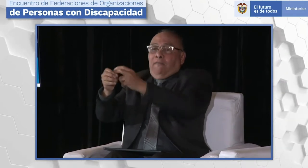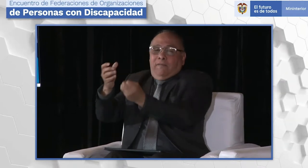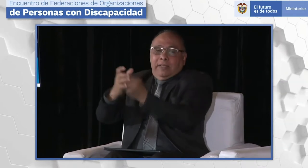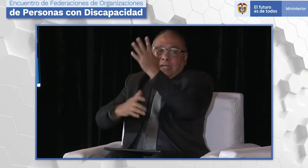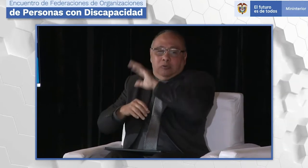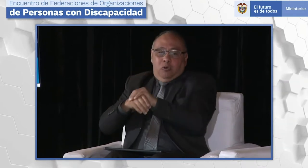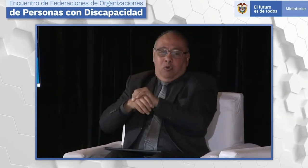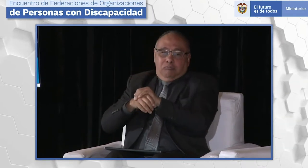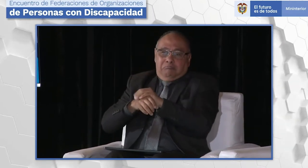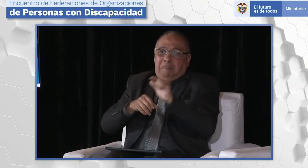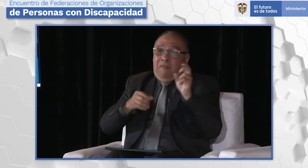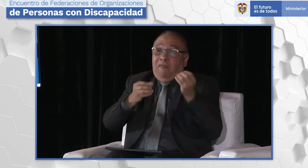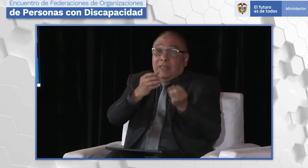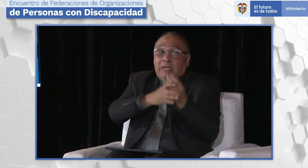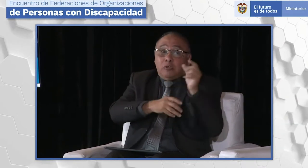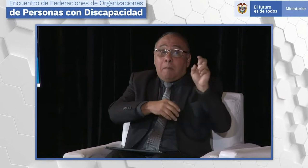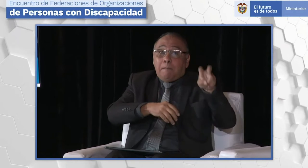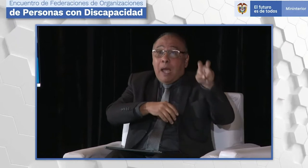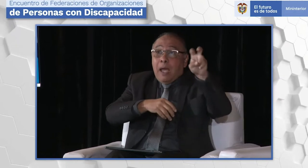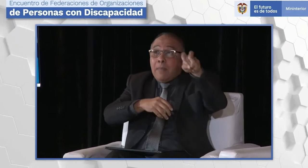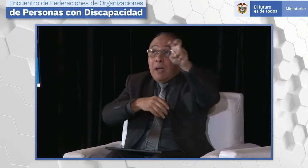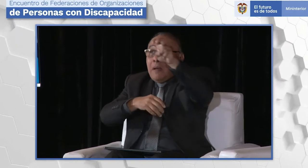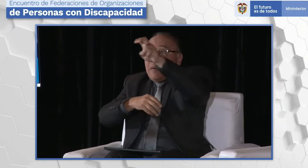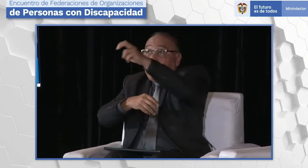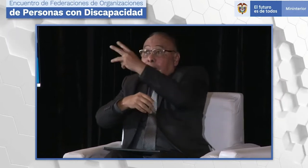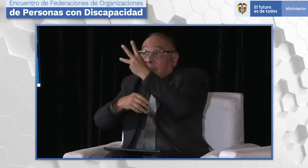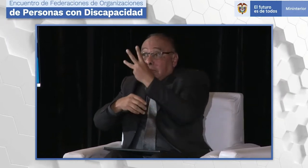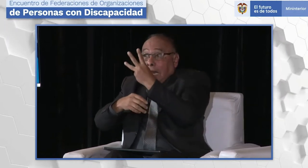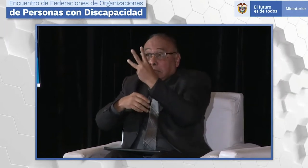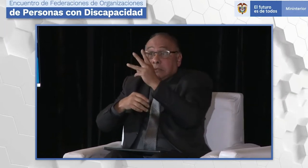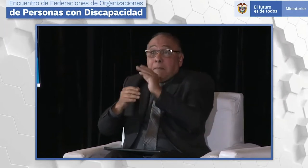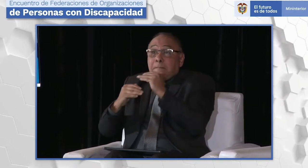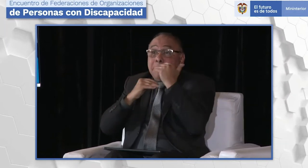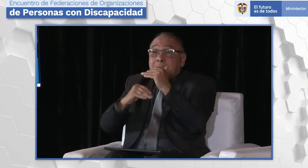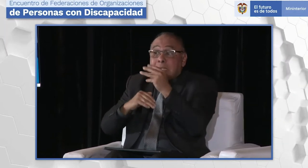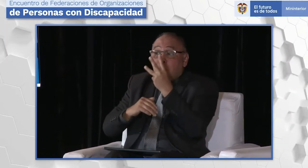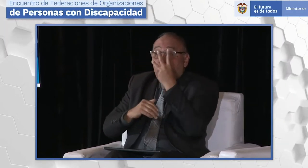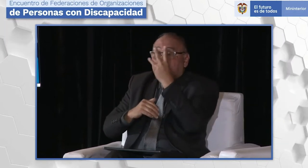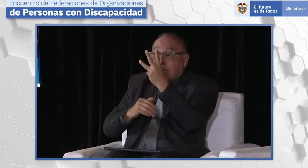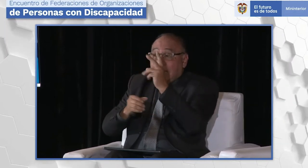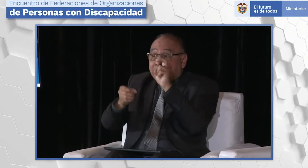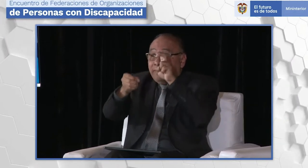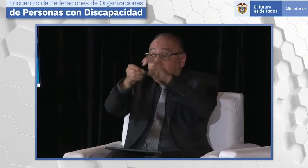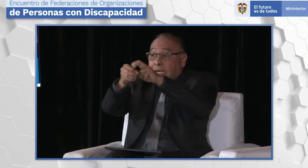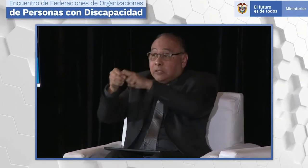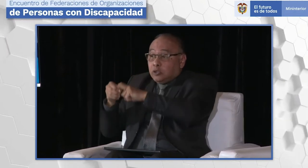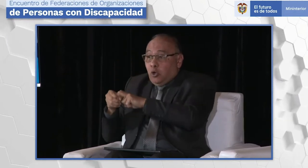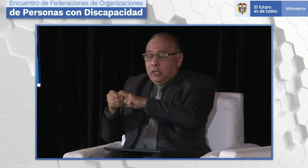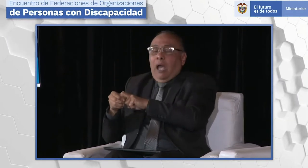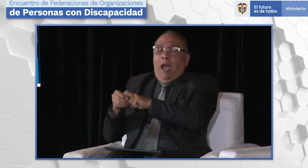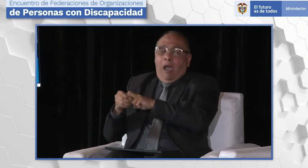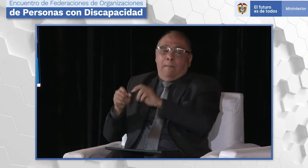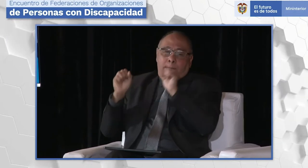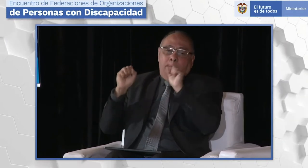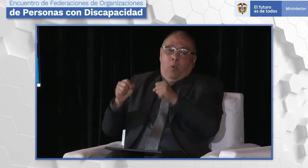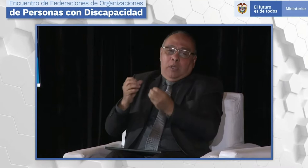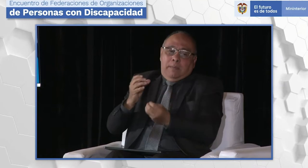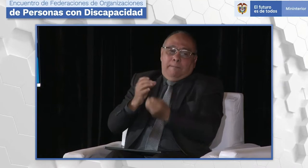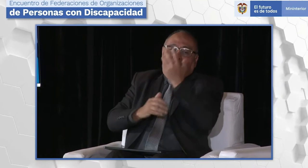Santander. Si de pronto en Santander también existieran varias asociaciones y se quisieran federar, entonces ya seríamos tres federaciones. Cuando ya